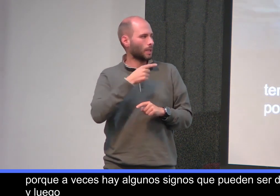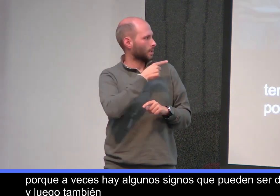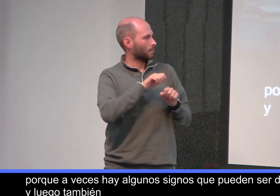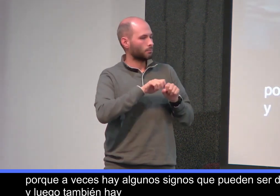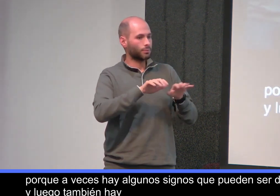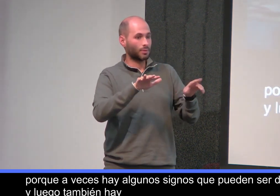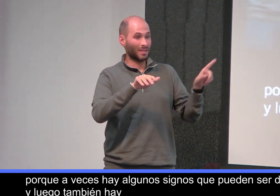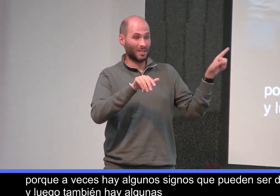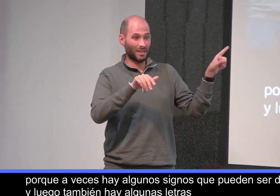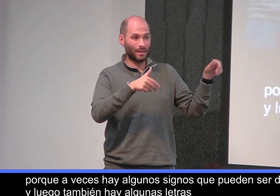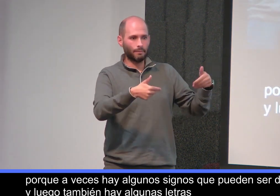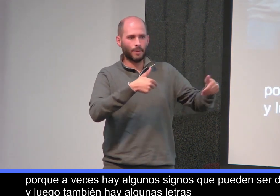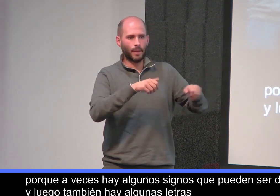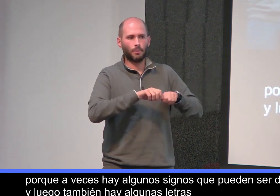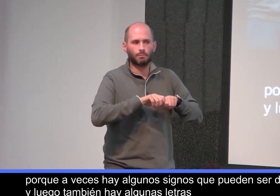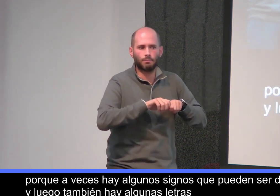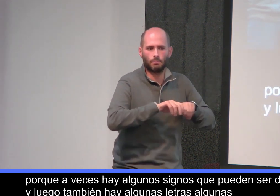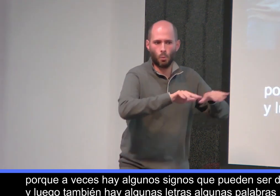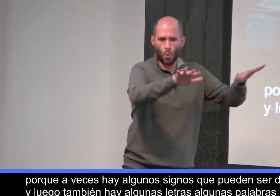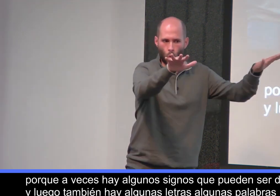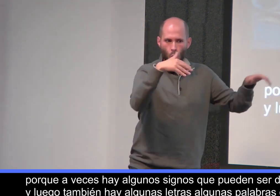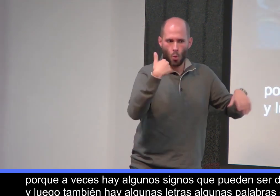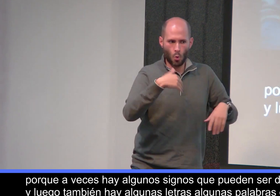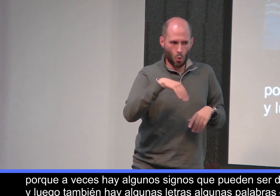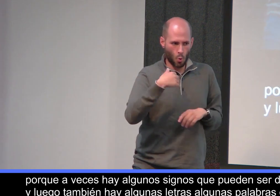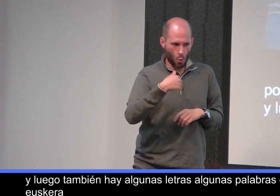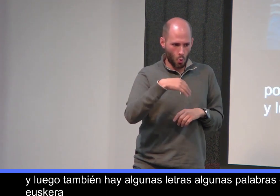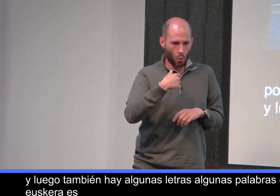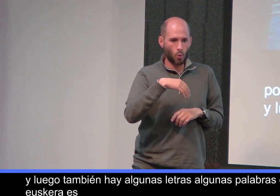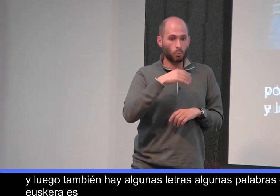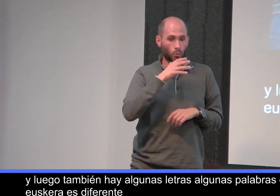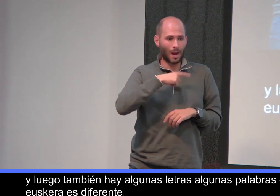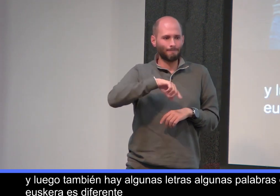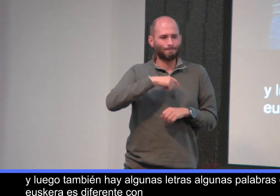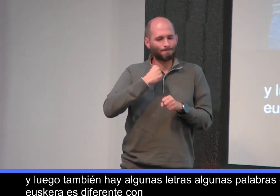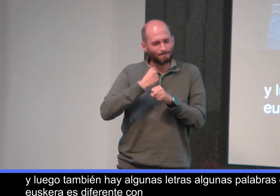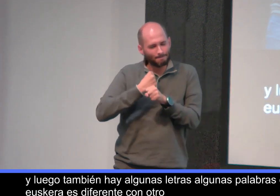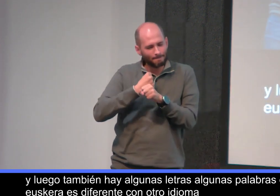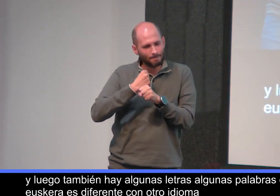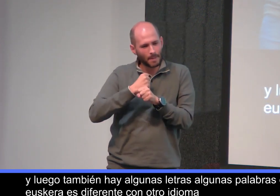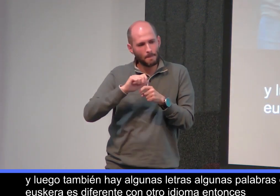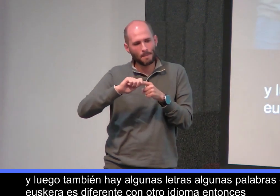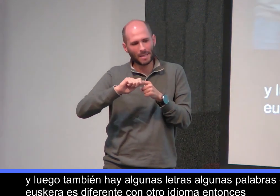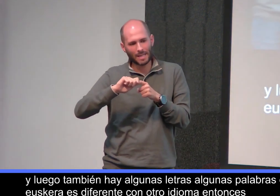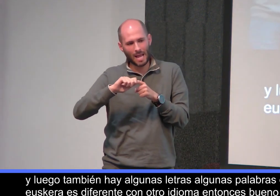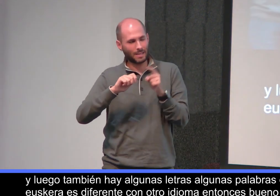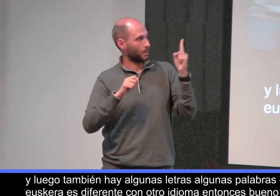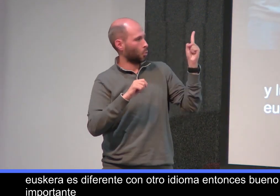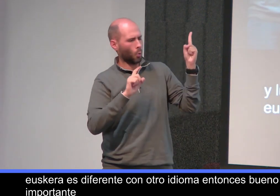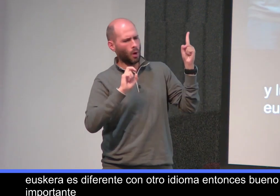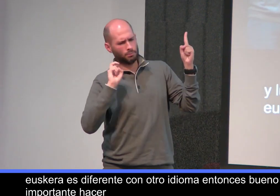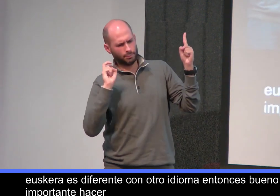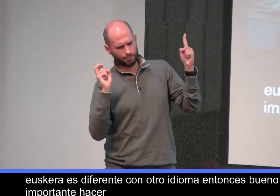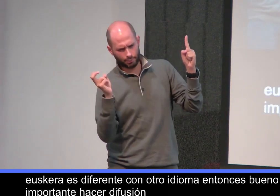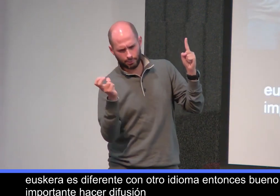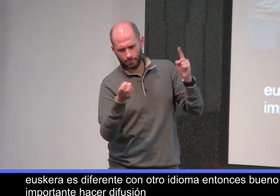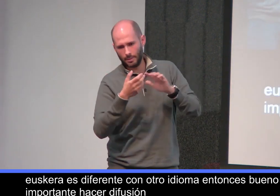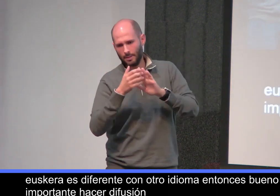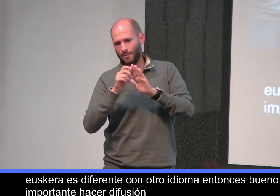letras, algunas palabras que en euskera es diferente con otro idioma. Entonces, bueno, es importante hacer difusión, crear material